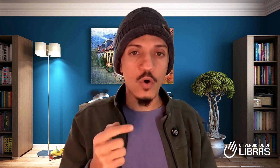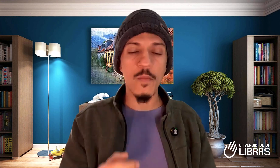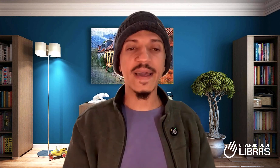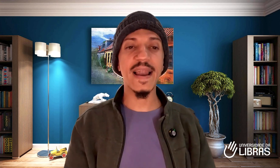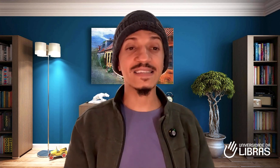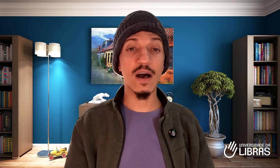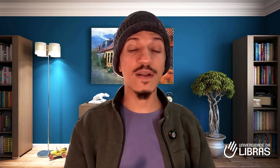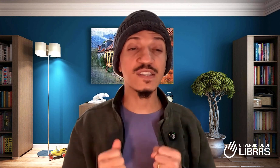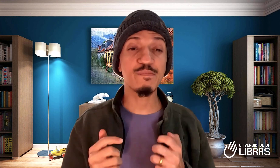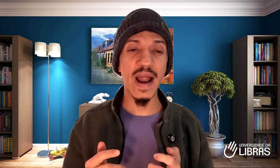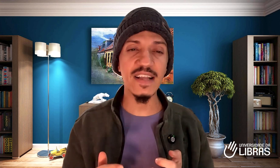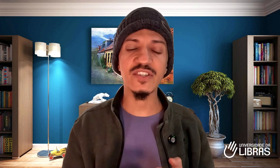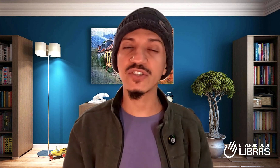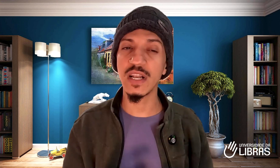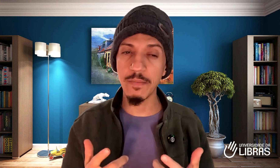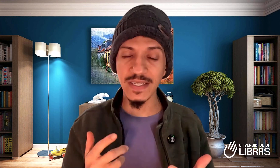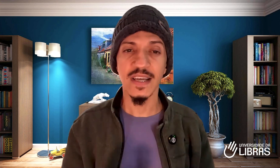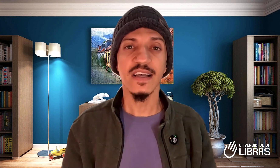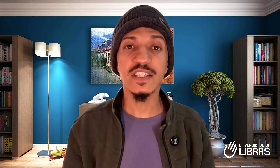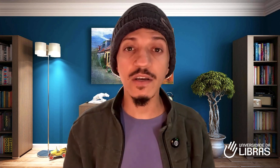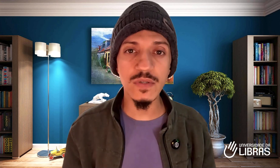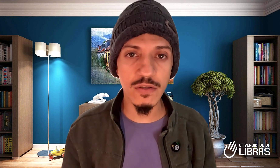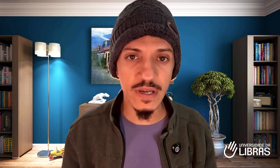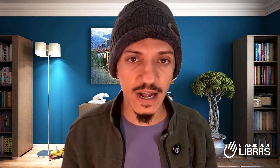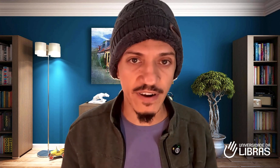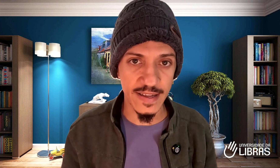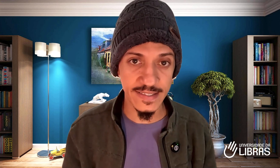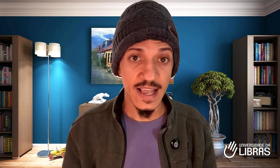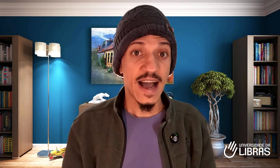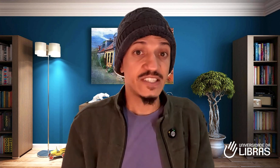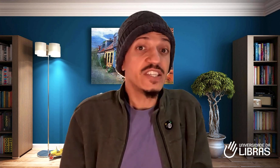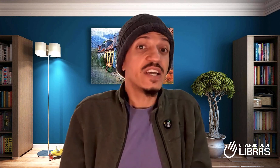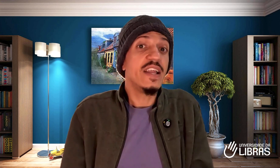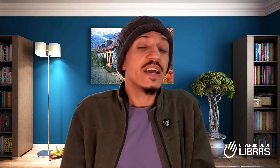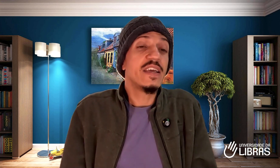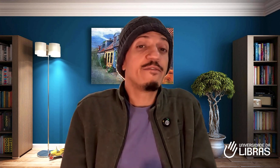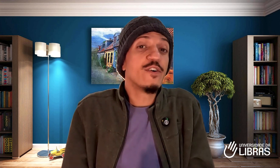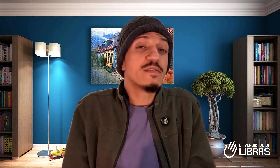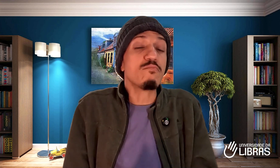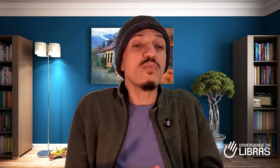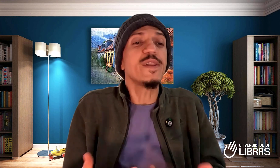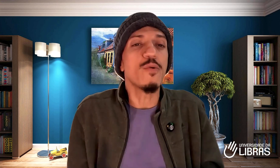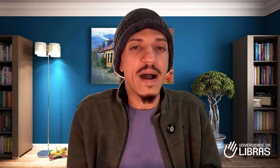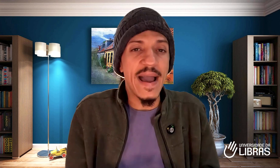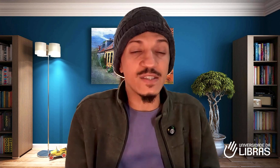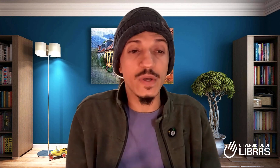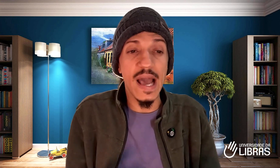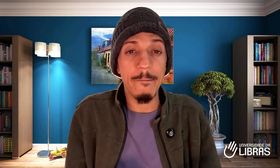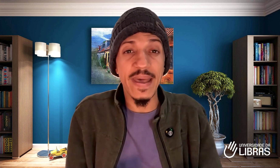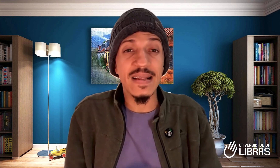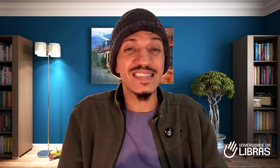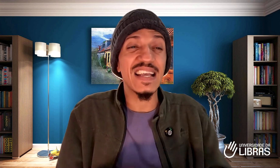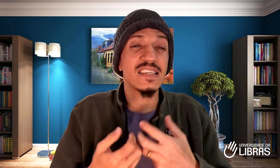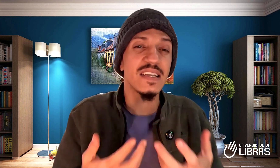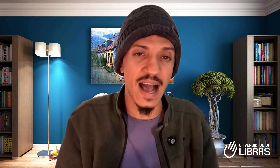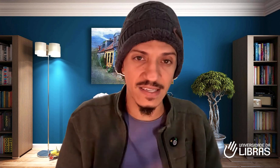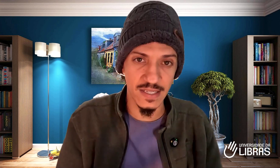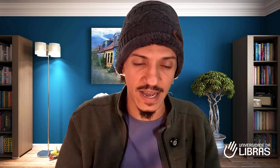aquelas aulas práticas de Libras tinham sido gravadas. A gente queria que fosse muito mais do que apenas ensinar sinais.